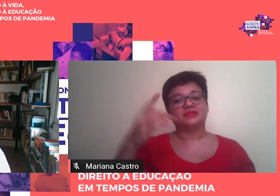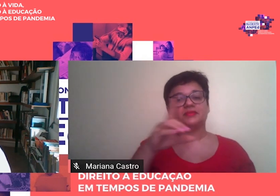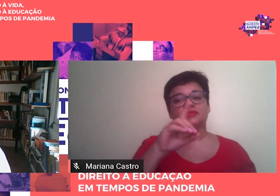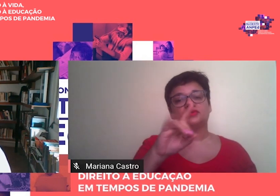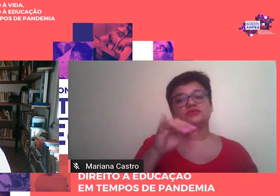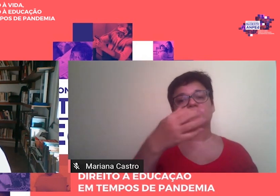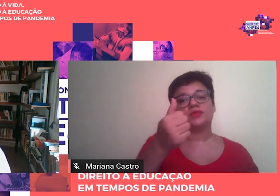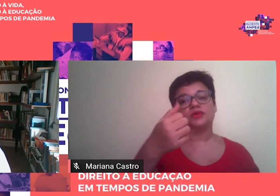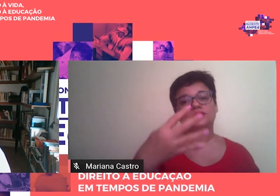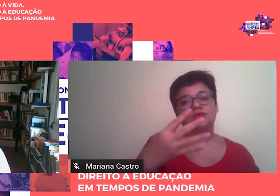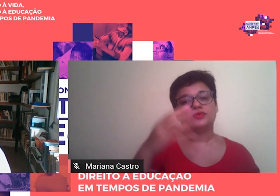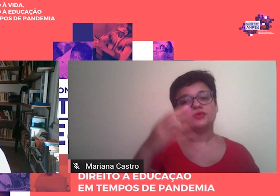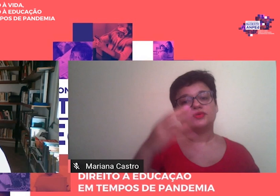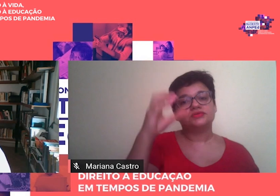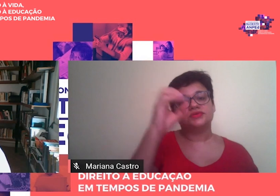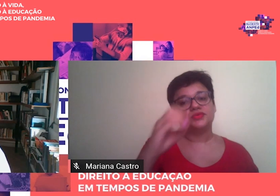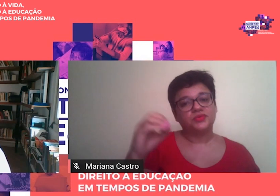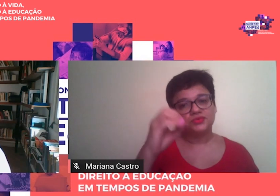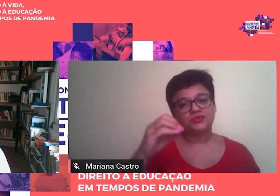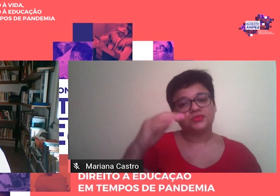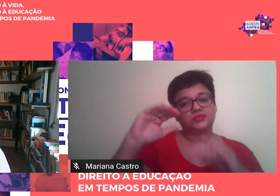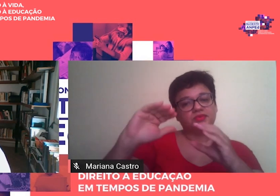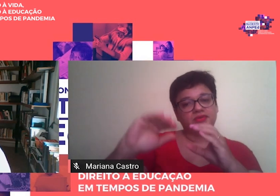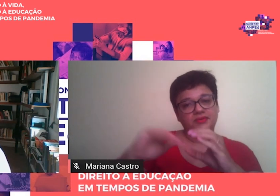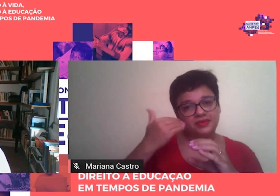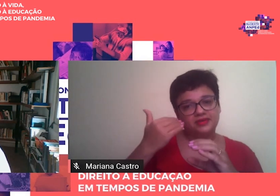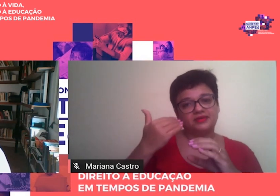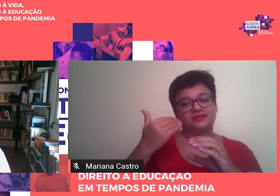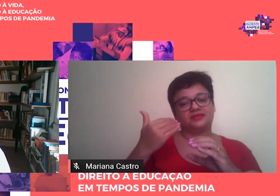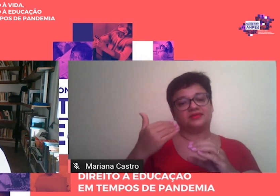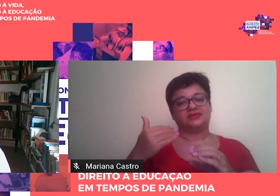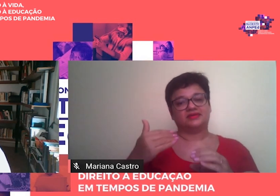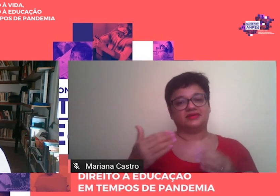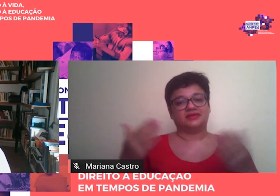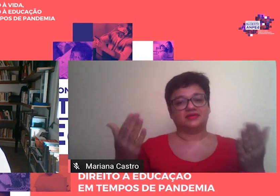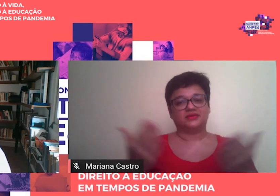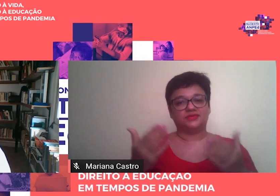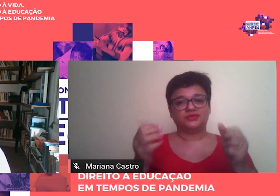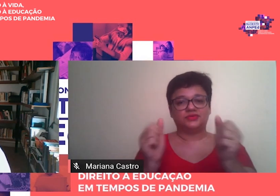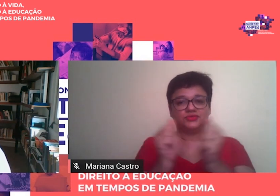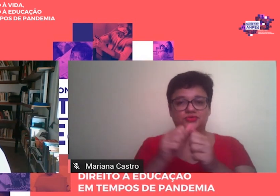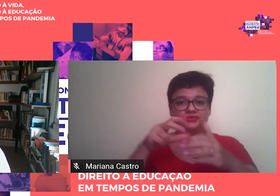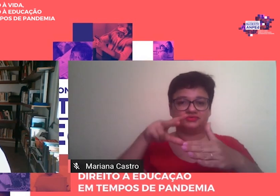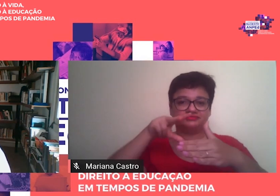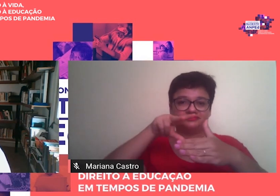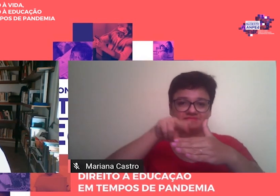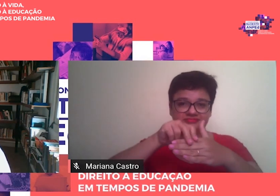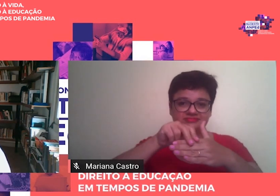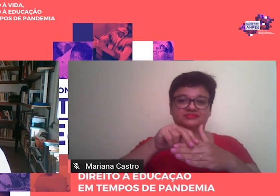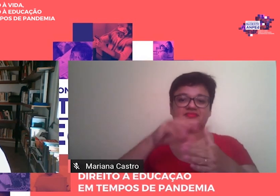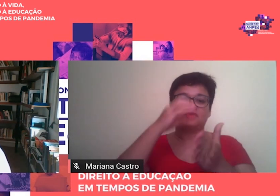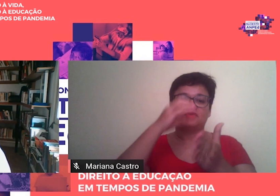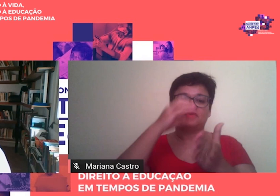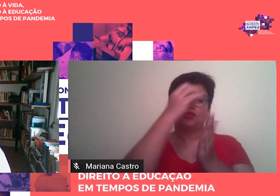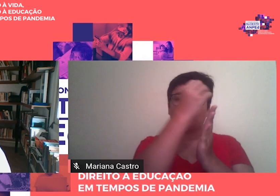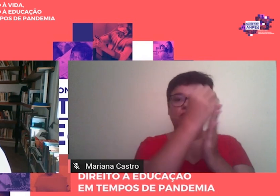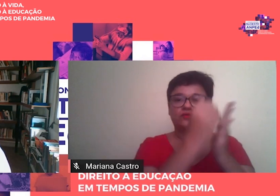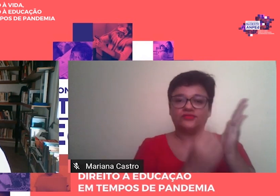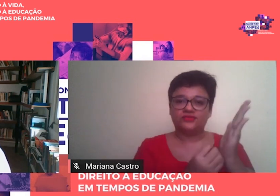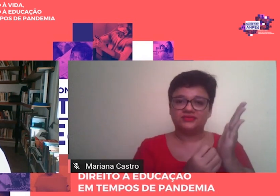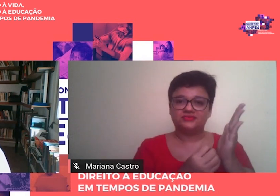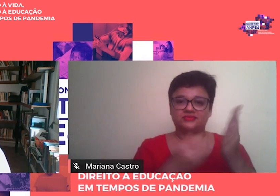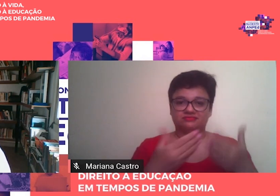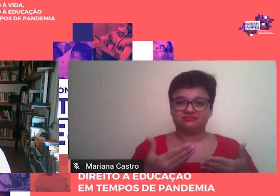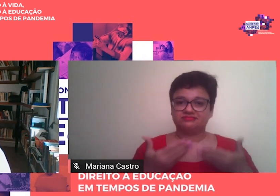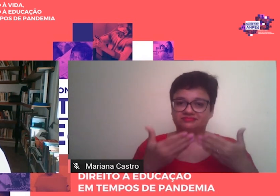de outubro, me enviou e-mail encaminhando em anexo ofício, formalizando o convite